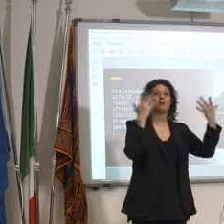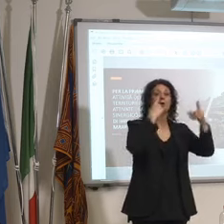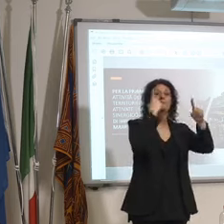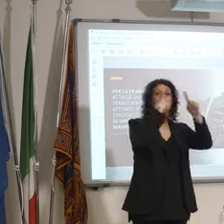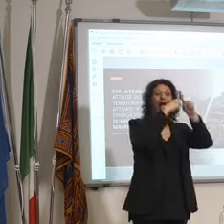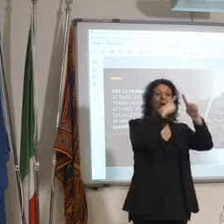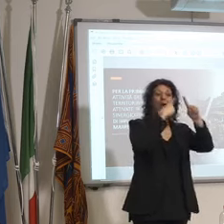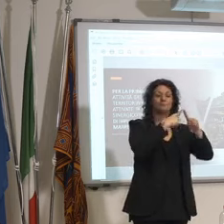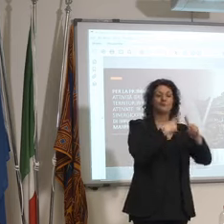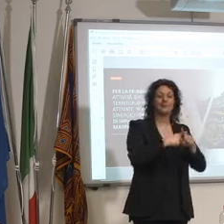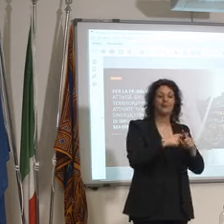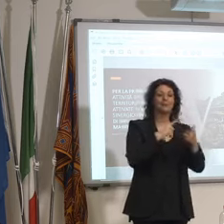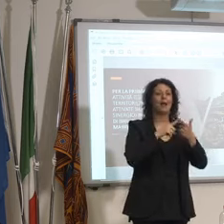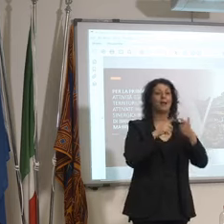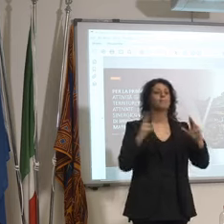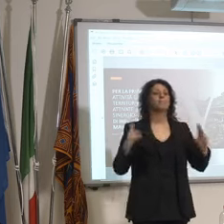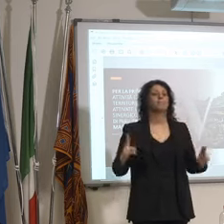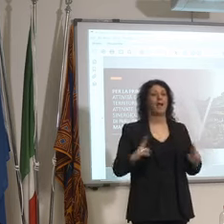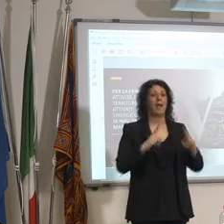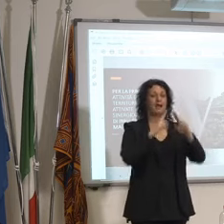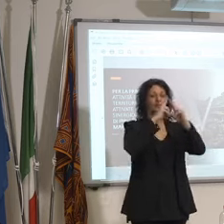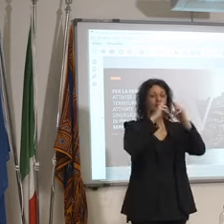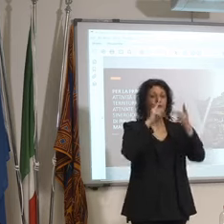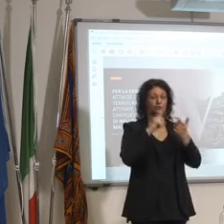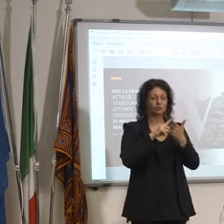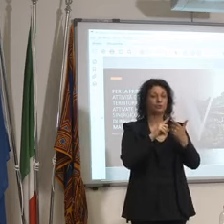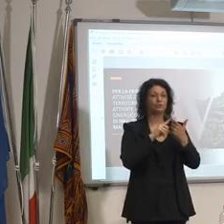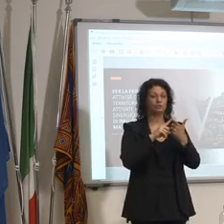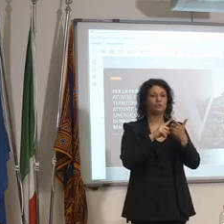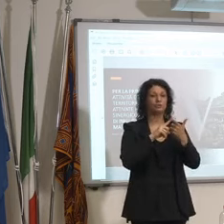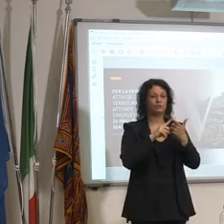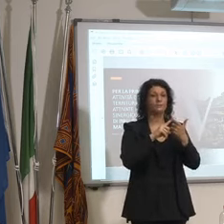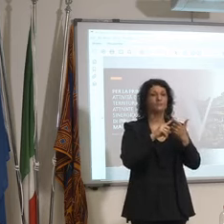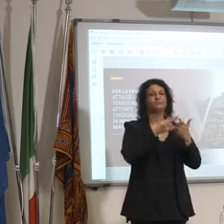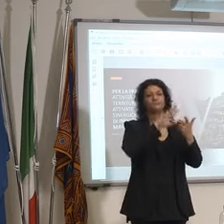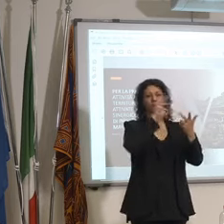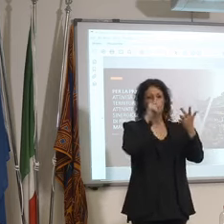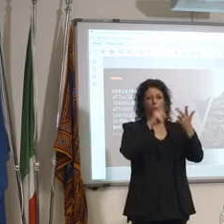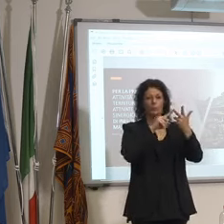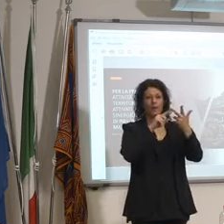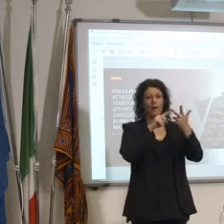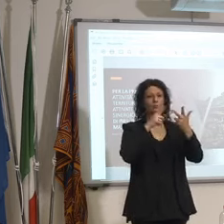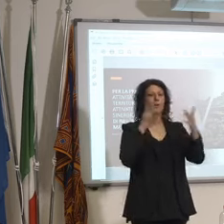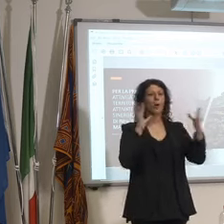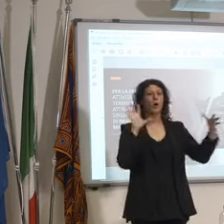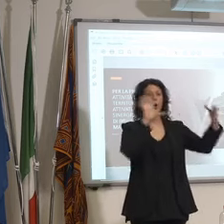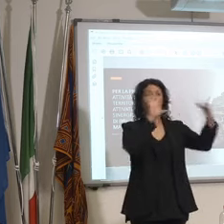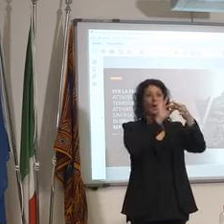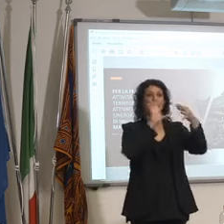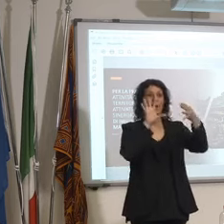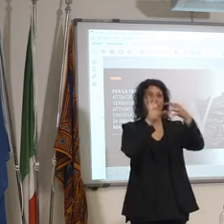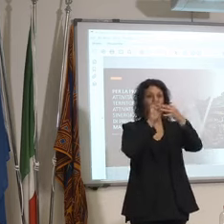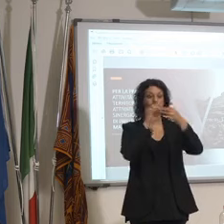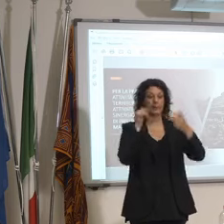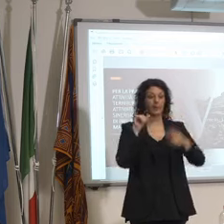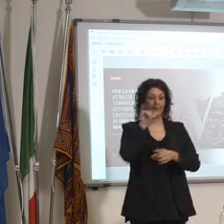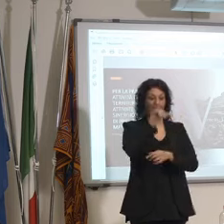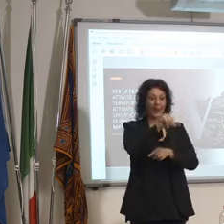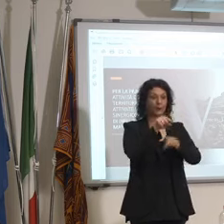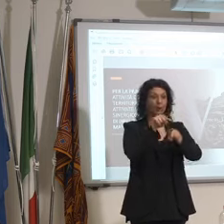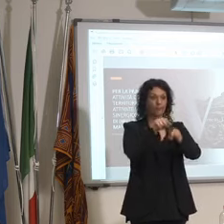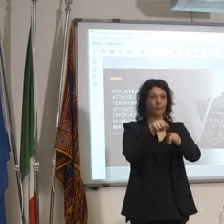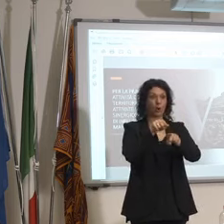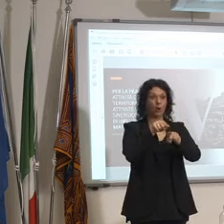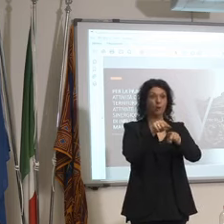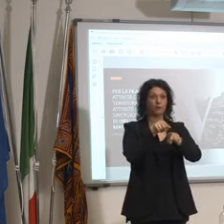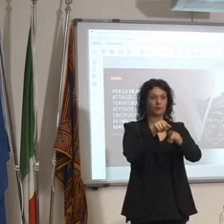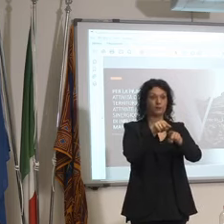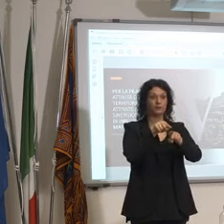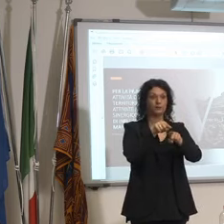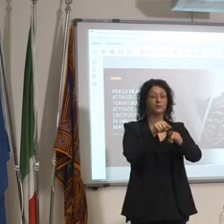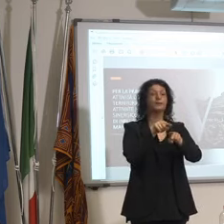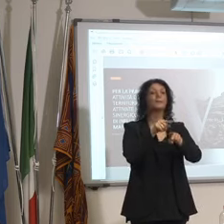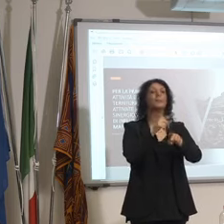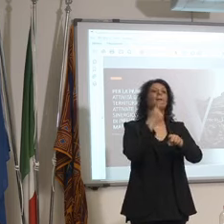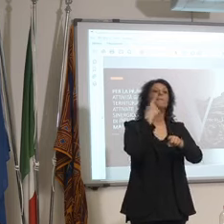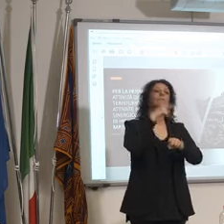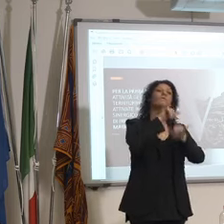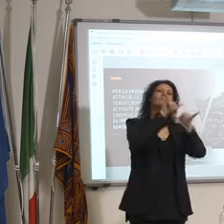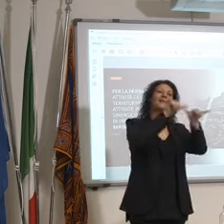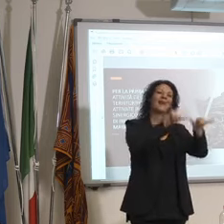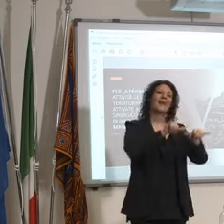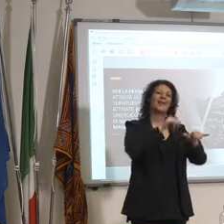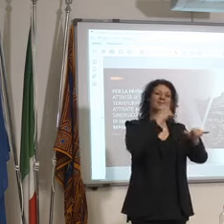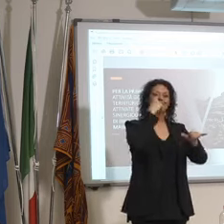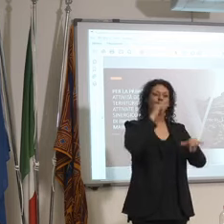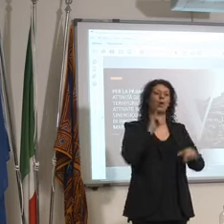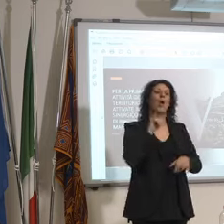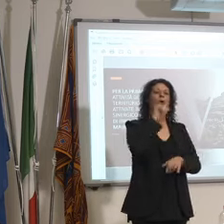sono importanti perché poi quelli sono i due aeroporti che fanno scalo internazionale però ovviamente noi abbiamo bisogno anche dei piccoli aeroporti diciamo dove